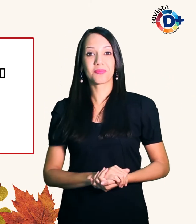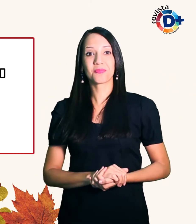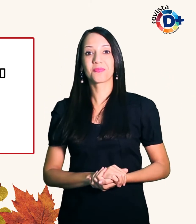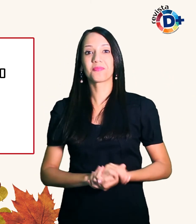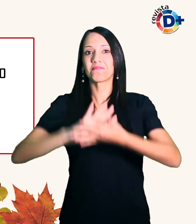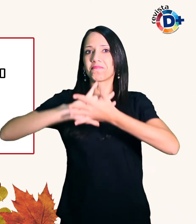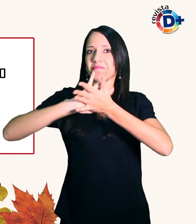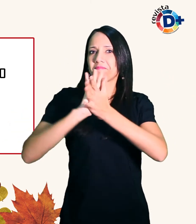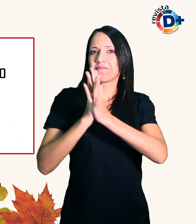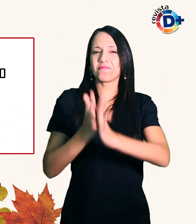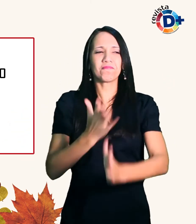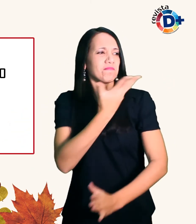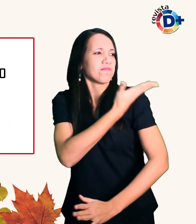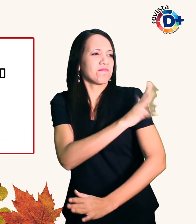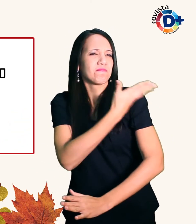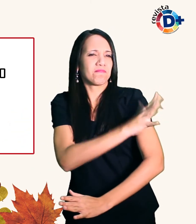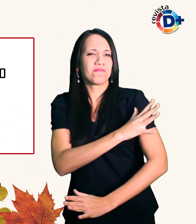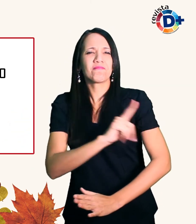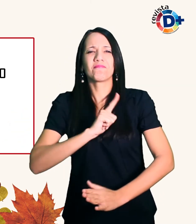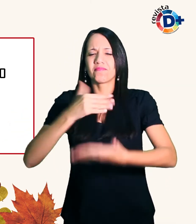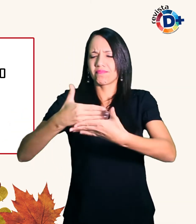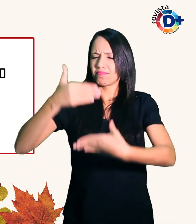é a maior barreira a ser vencida